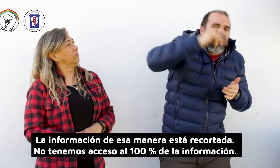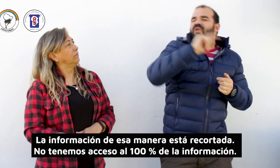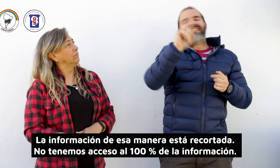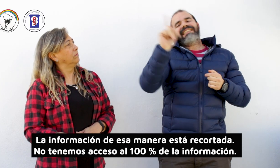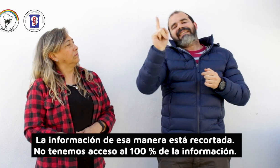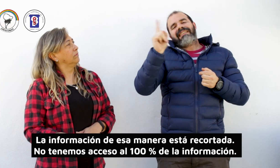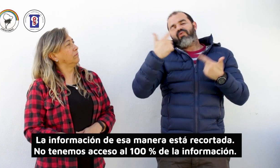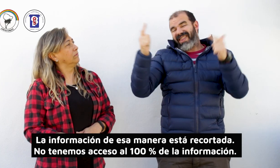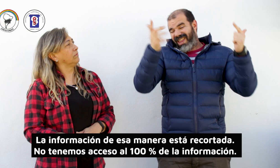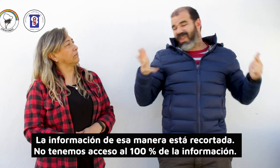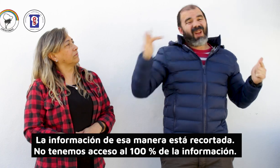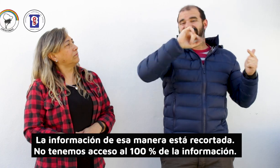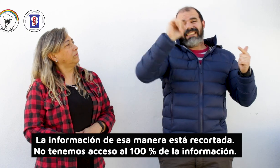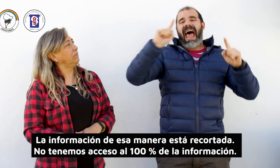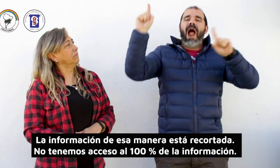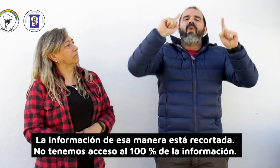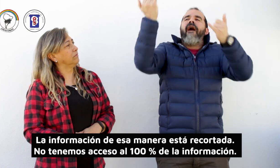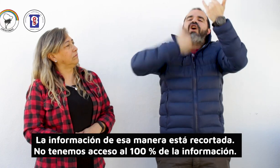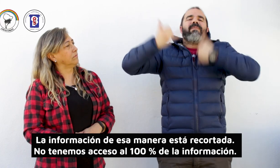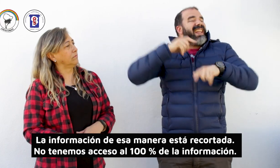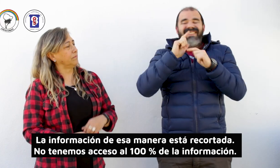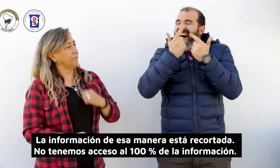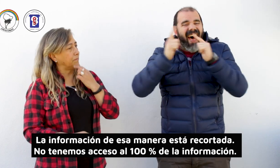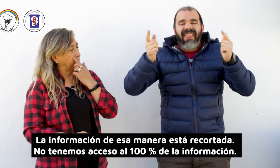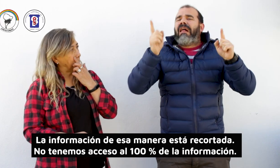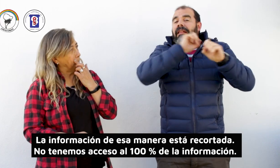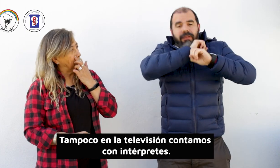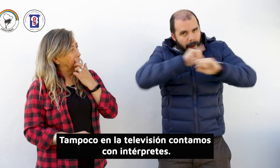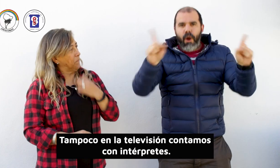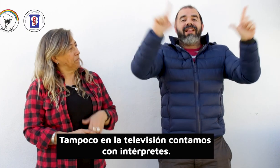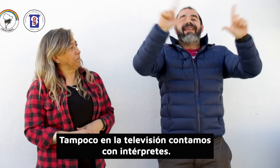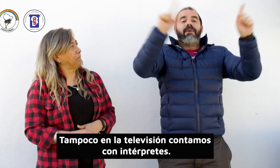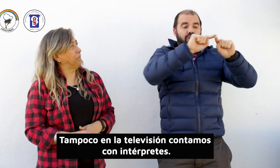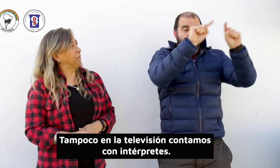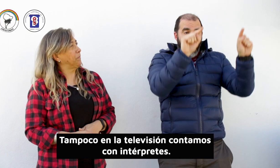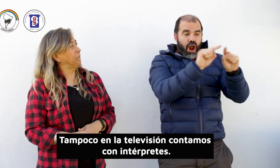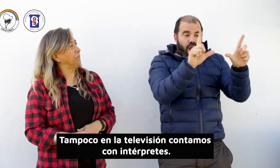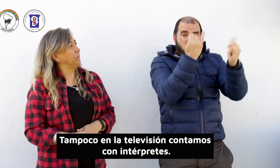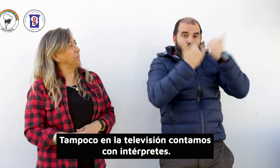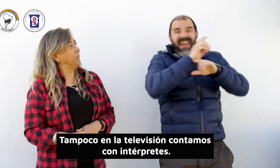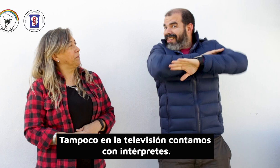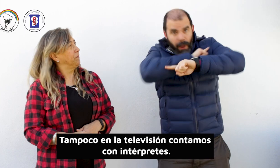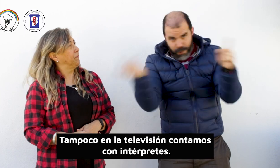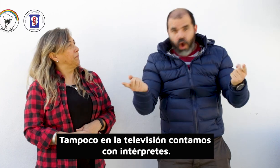de esa manera está recortada, no tenemos acceso al 100% de la información. Tampoco en la televisión contamos con intérpretes.